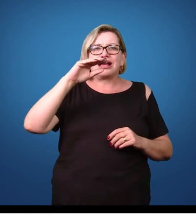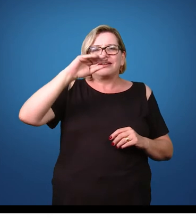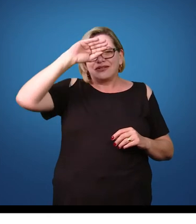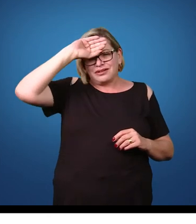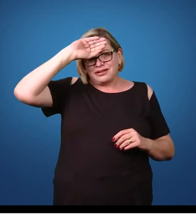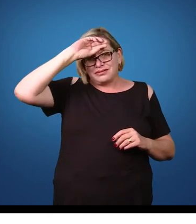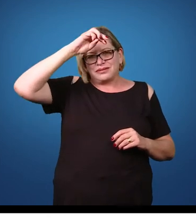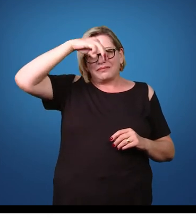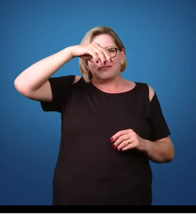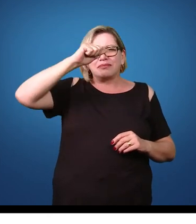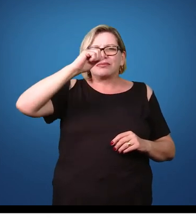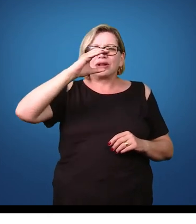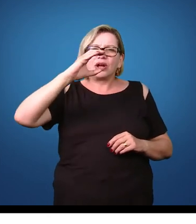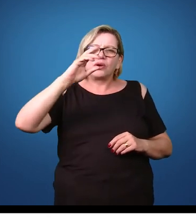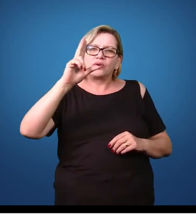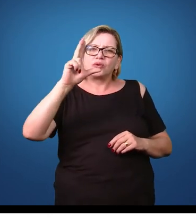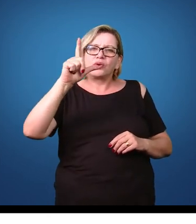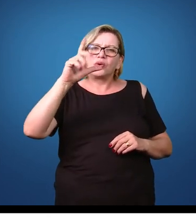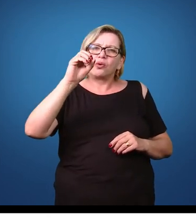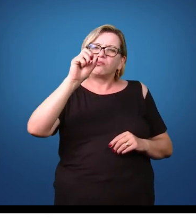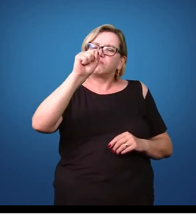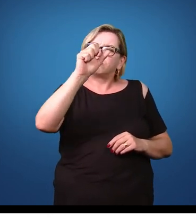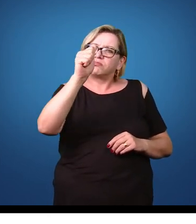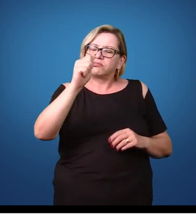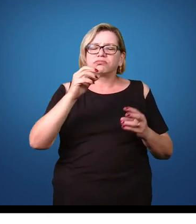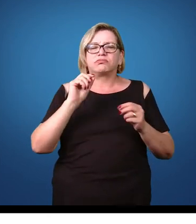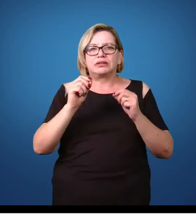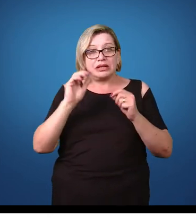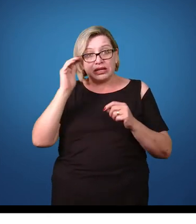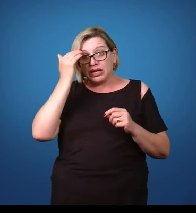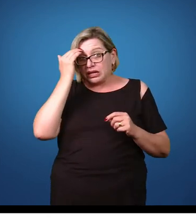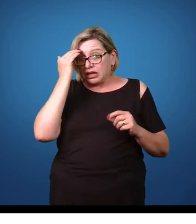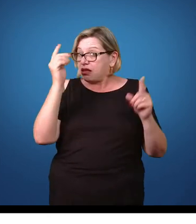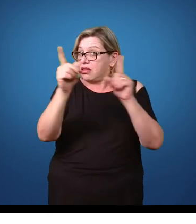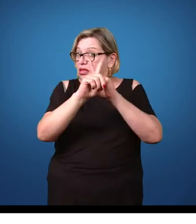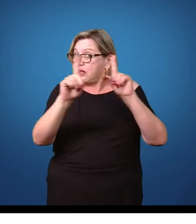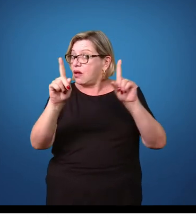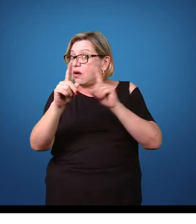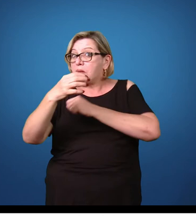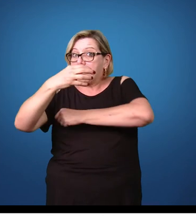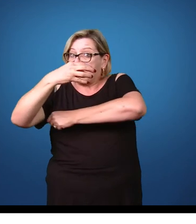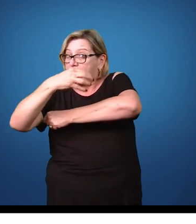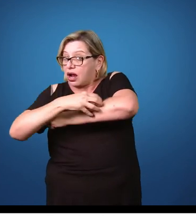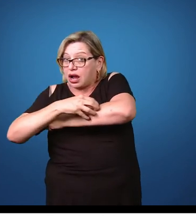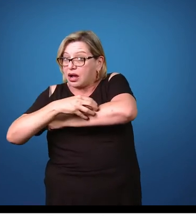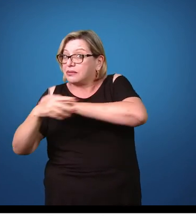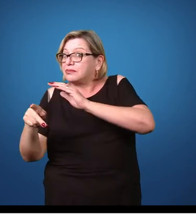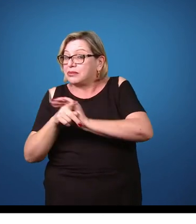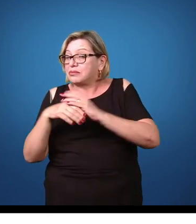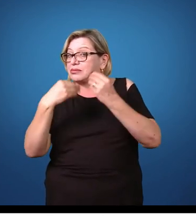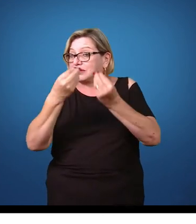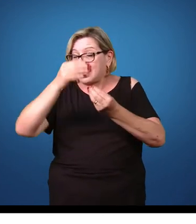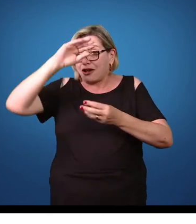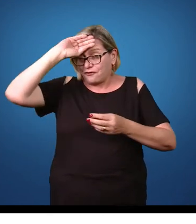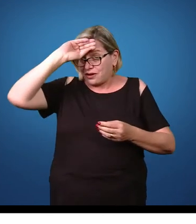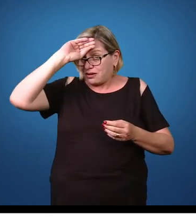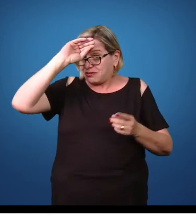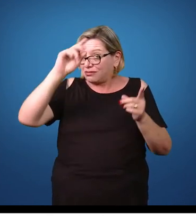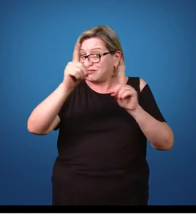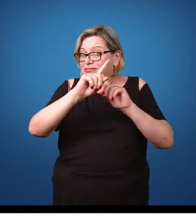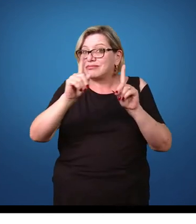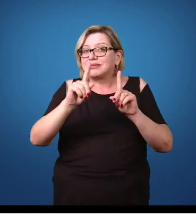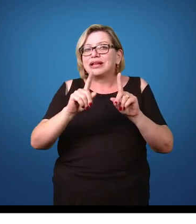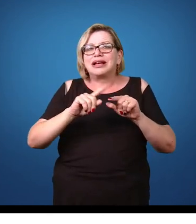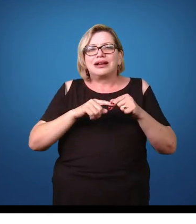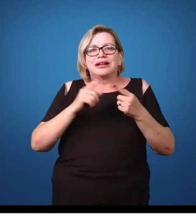transmissor da bactéria que causa a febre maculosa. Então, entendam bem, não é o carrapato que causa